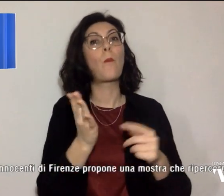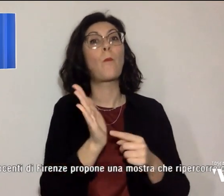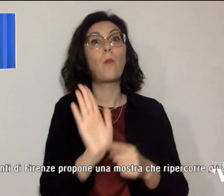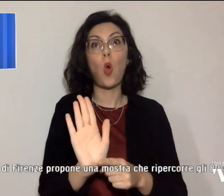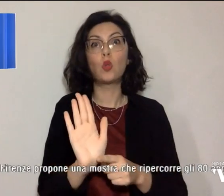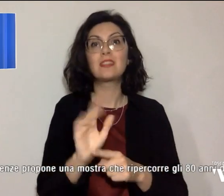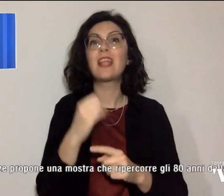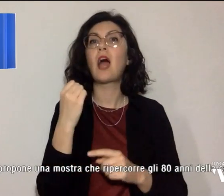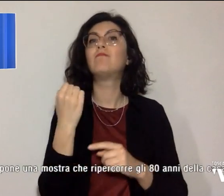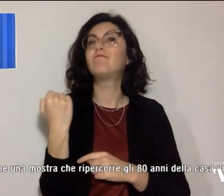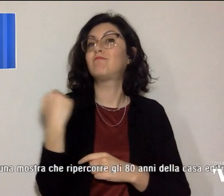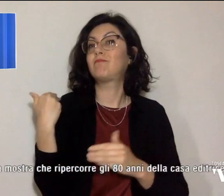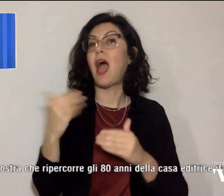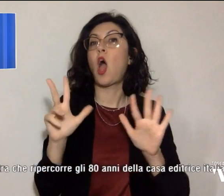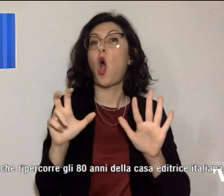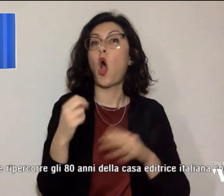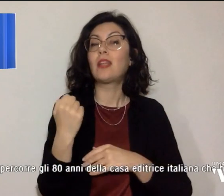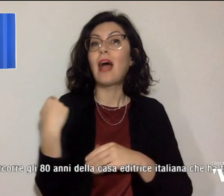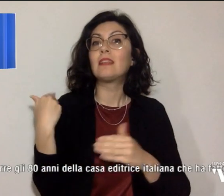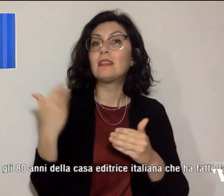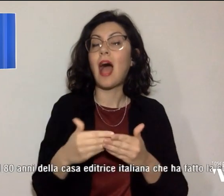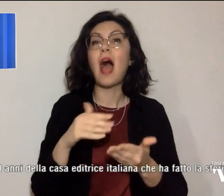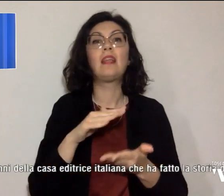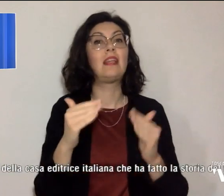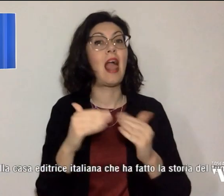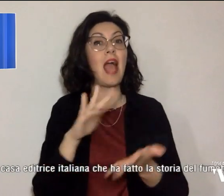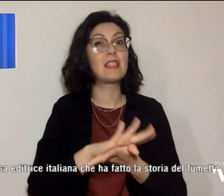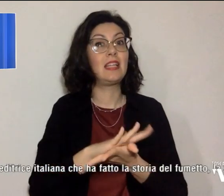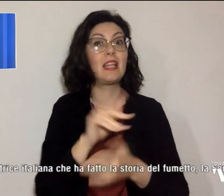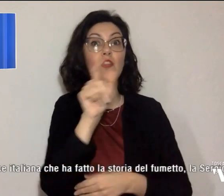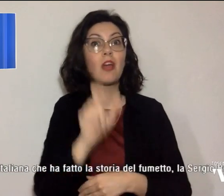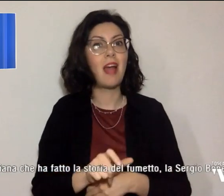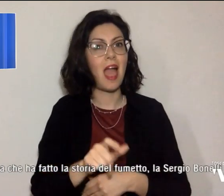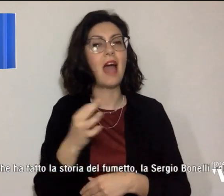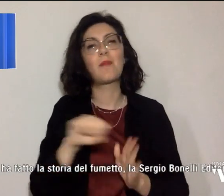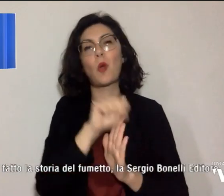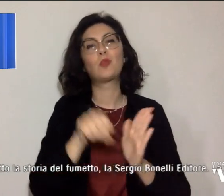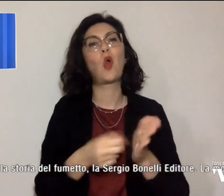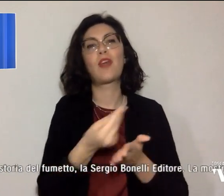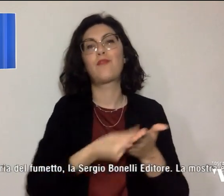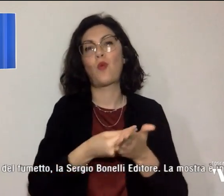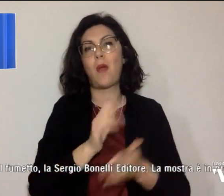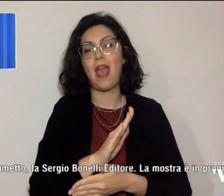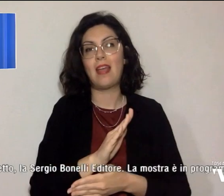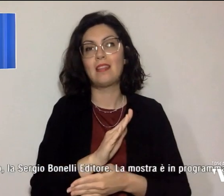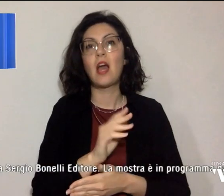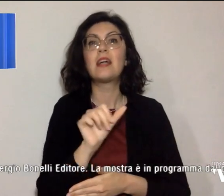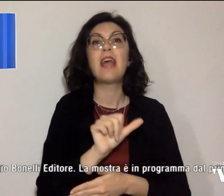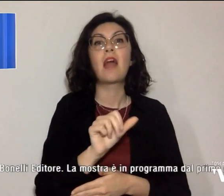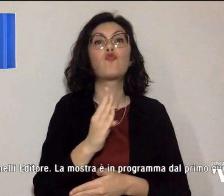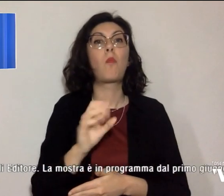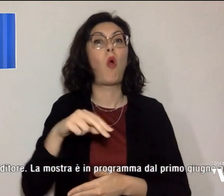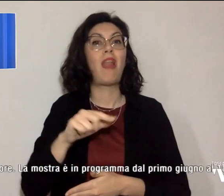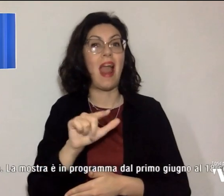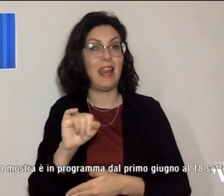anni della casa editrice italiana che ha fatto la storia del fumetto, la Sergio Bonelli, editore.